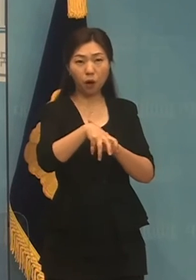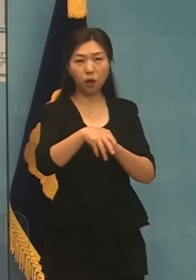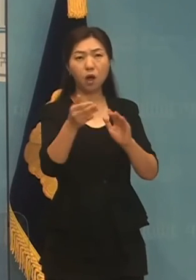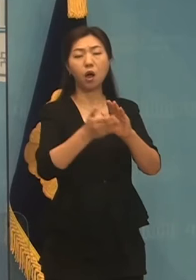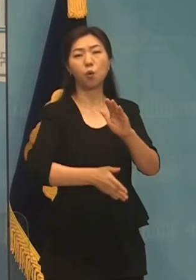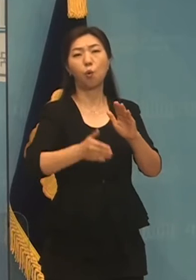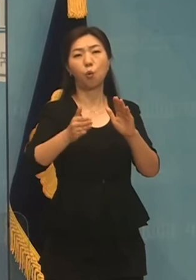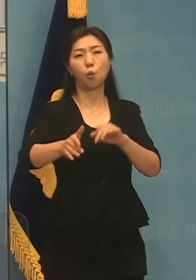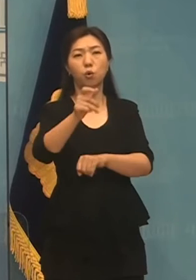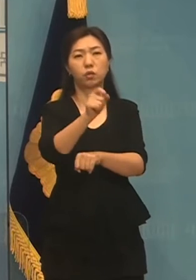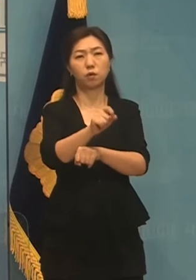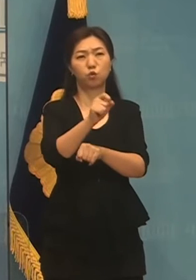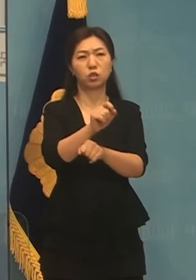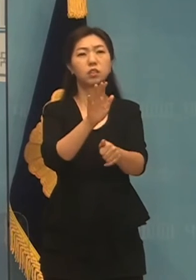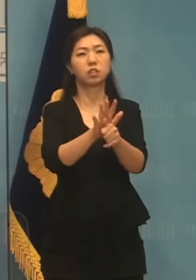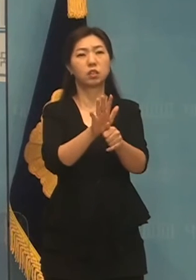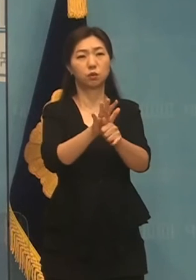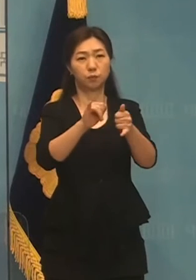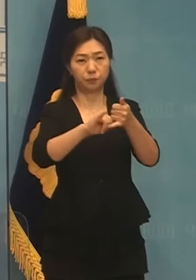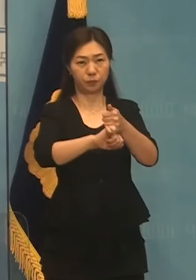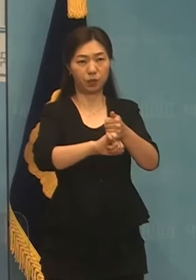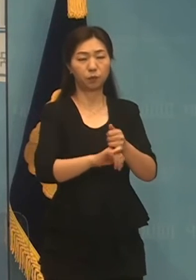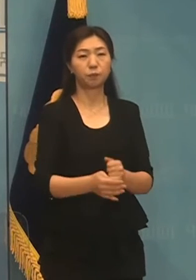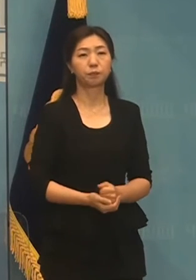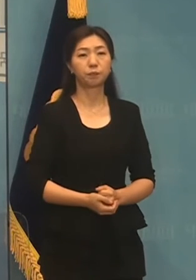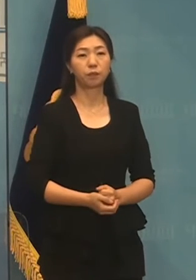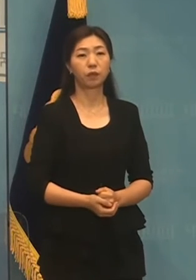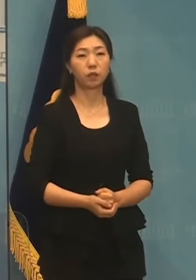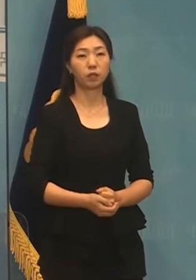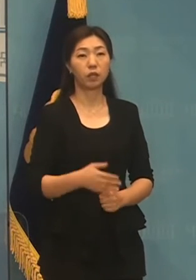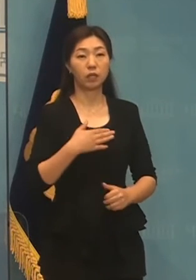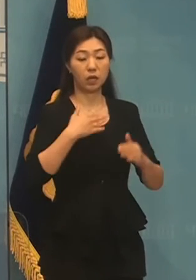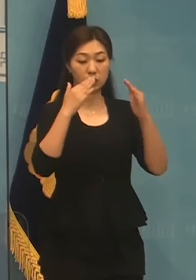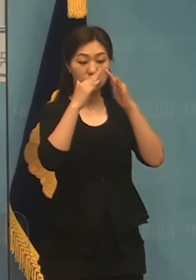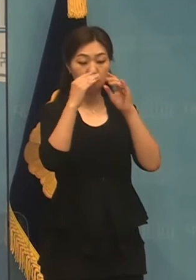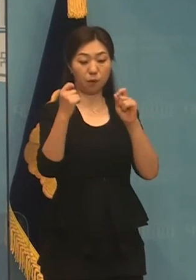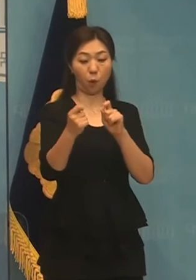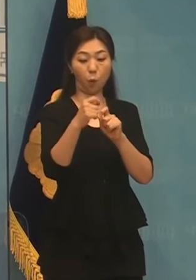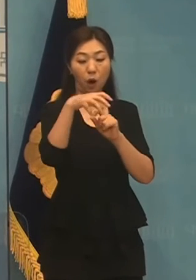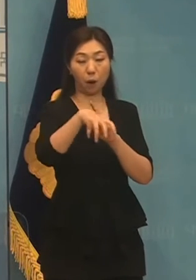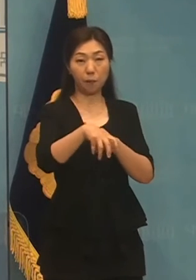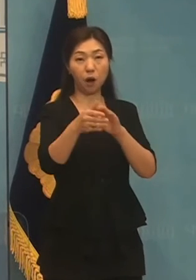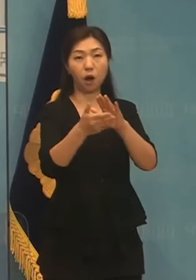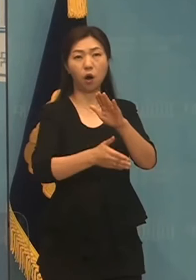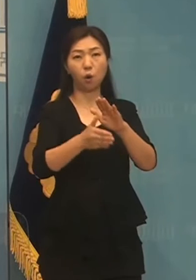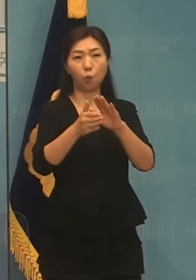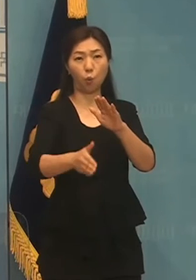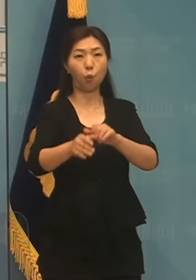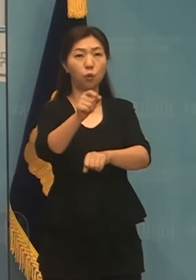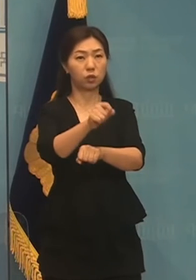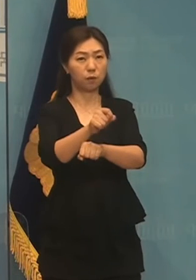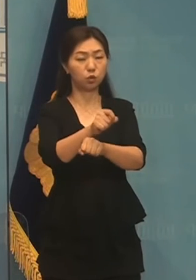전복적으로 지원하겠습니다. 이 부분은 내지가 공공오피스 제도를 새로 도입해서